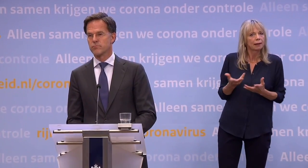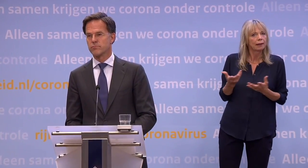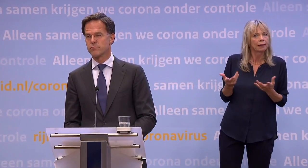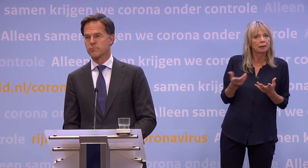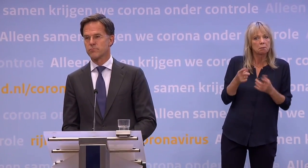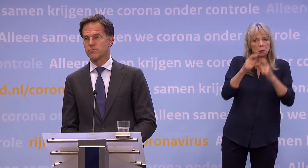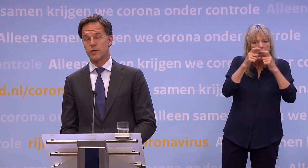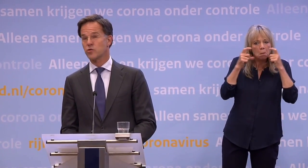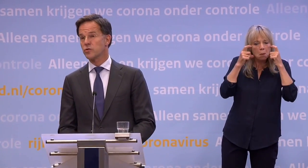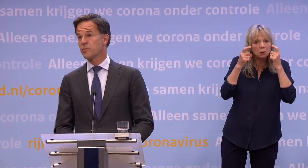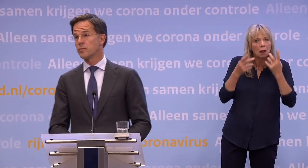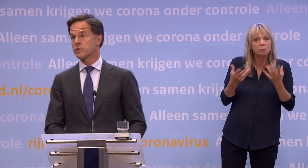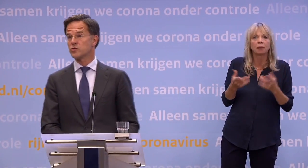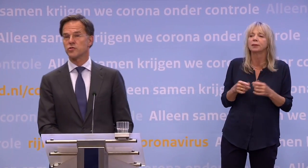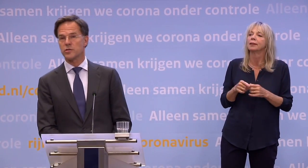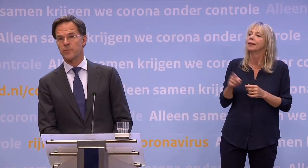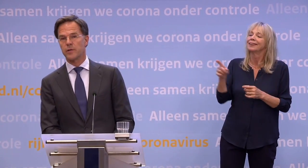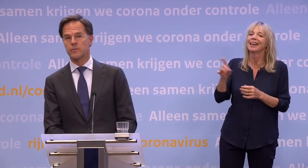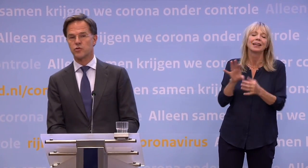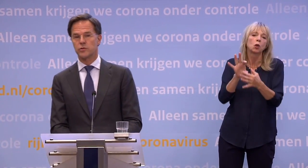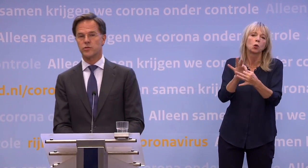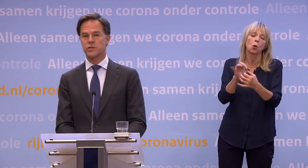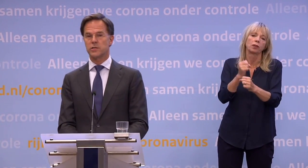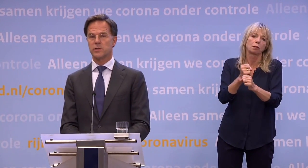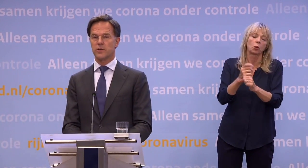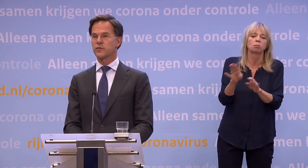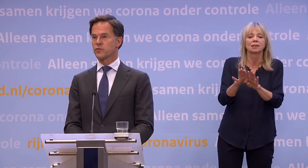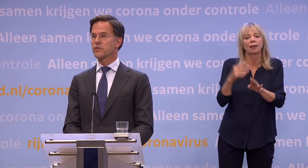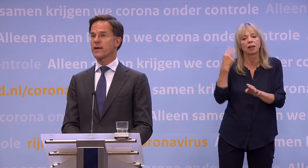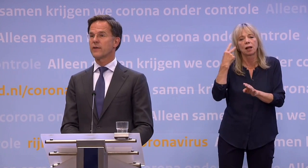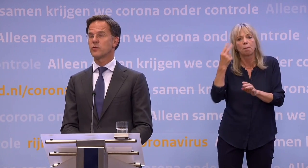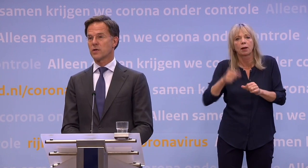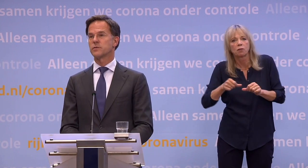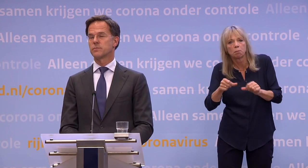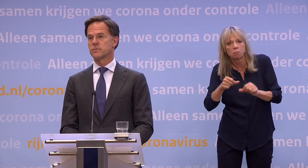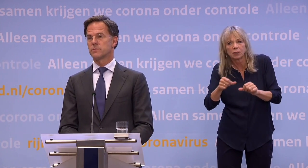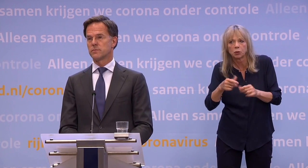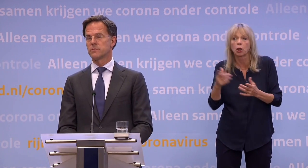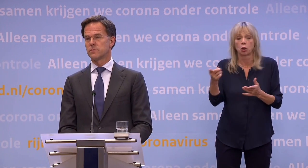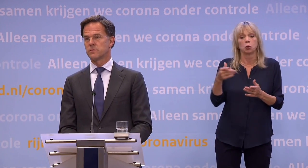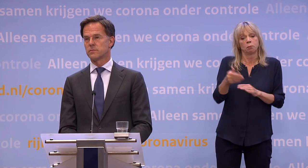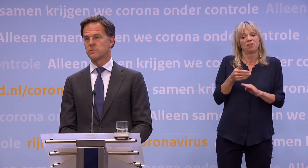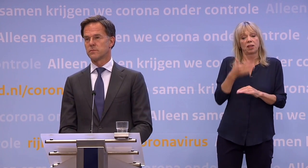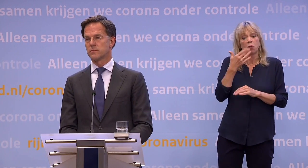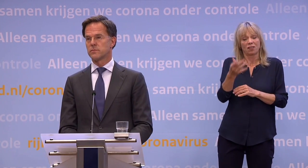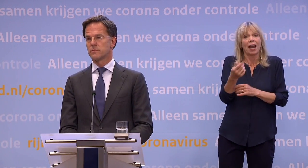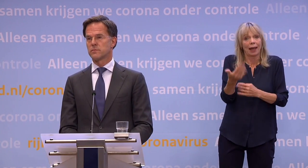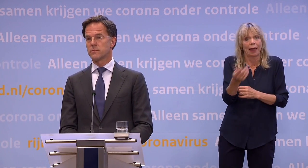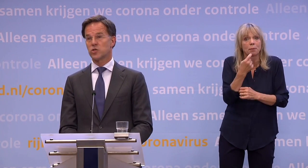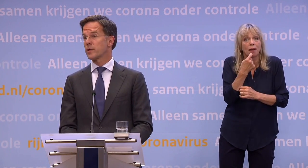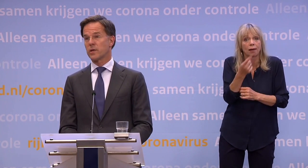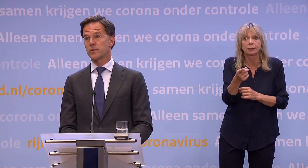een mondkapje voor? Nee, is een contactproep, net zoals de kapper en de masseur. Dus die kan van tevoren vragen, u klachten. Ja, er geldt dus geen beperking.